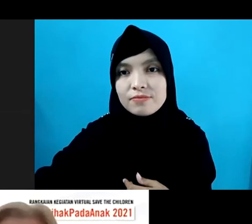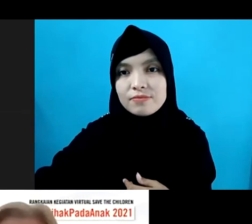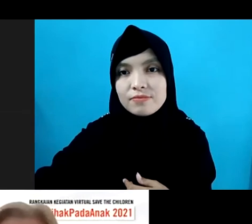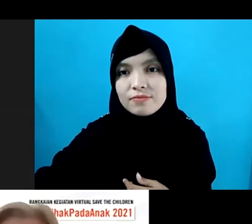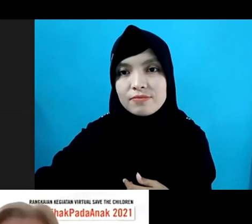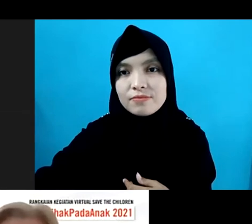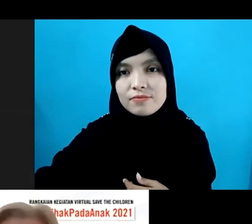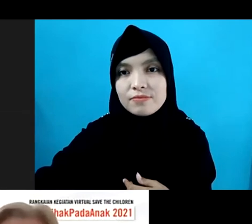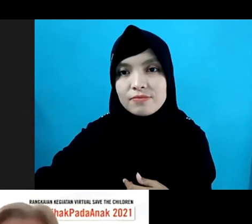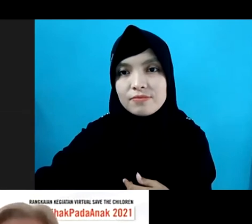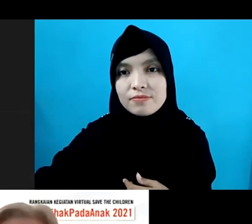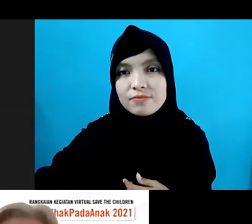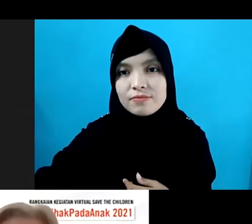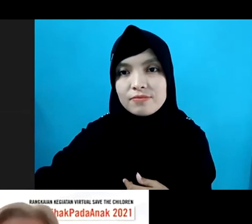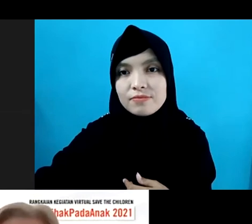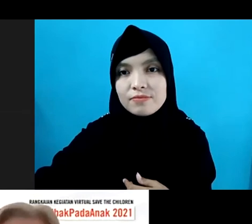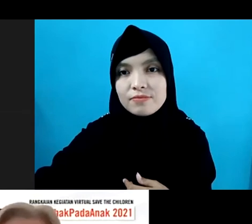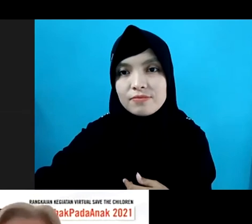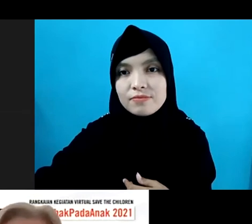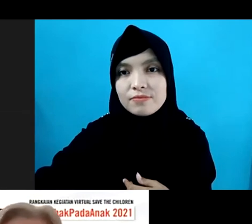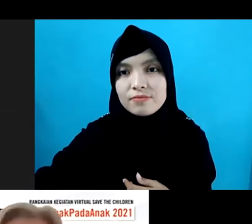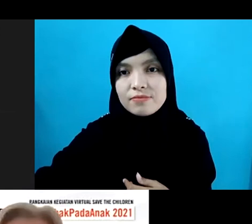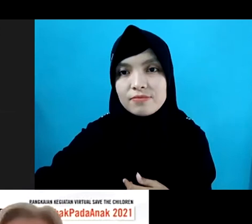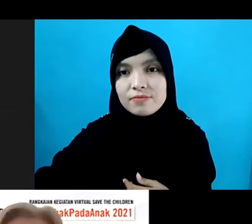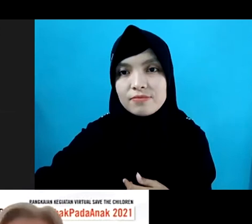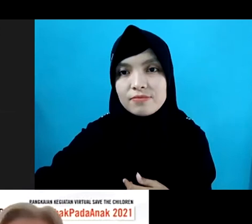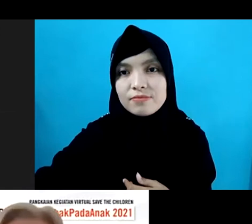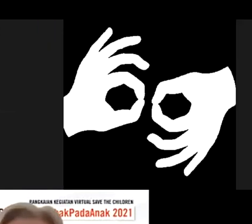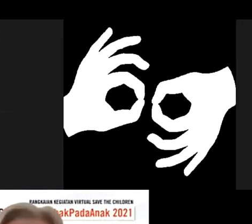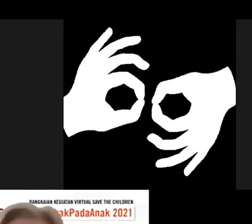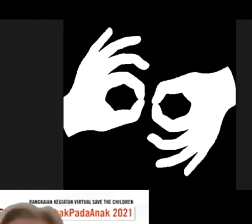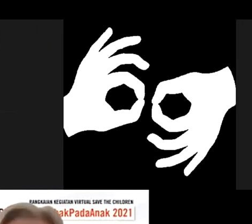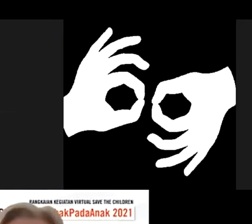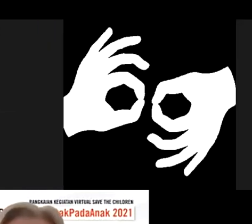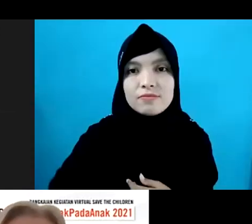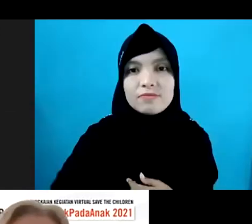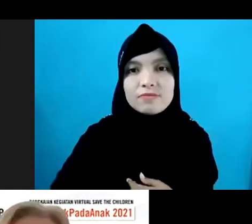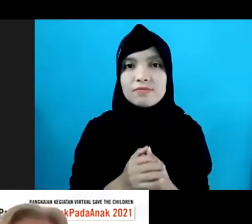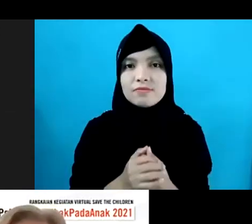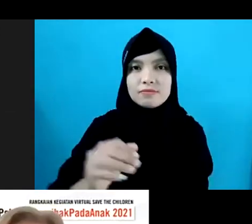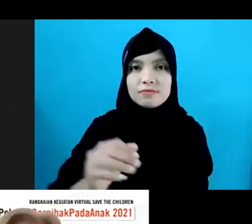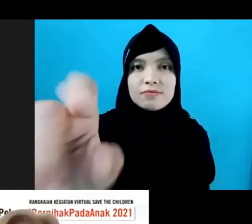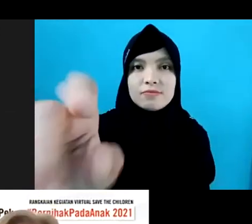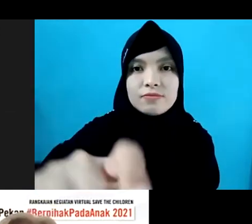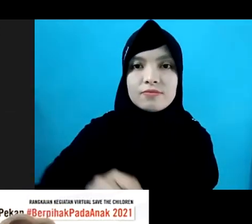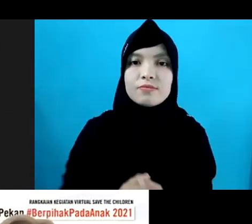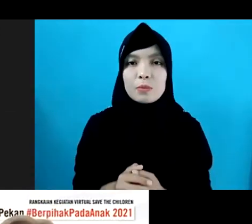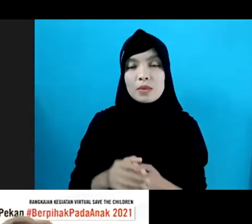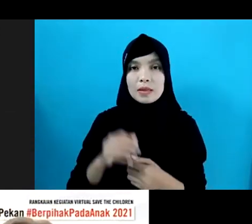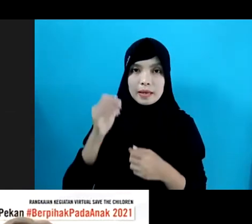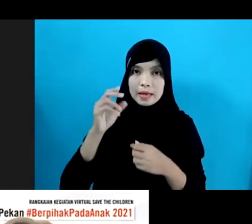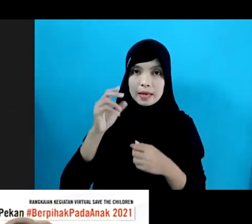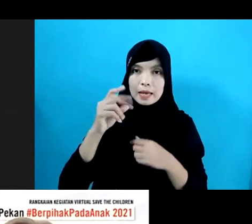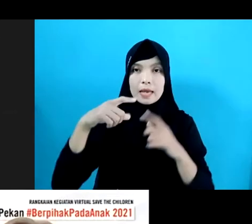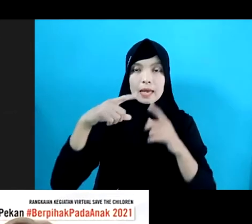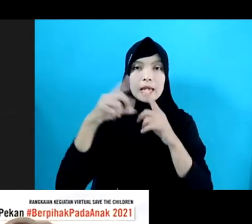Yes I Will Be Speaking In Bahasa Karen So You Will Need To Listen Yeah But I Can Hear The Translation When I